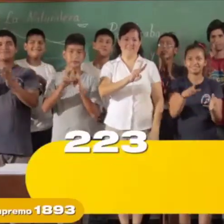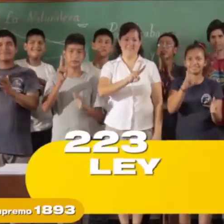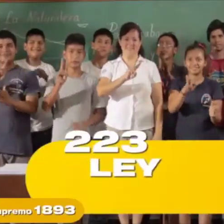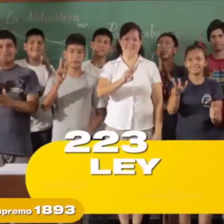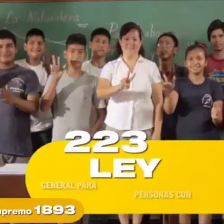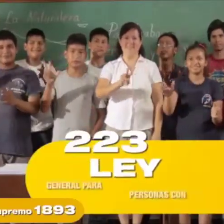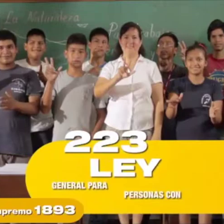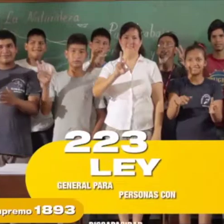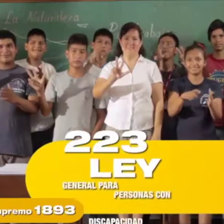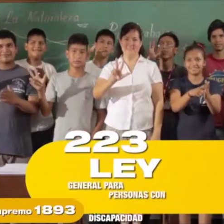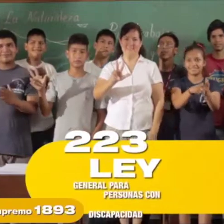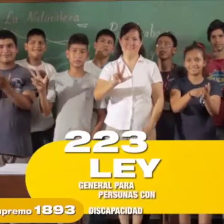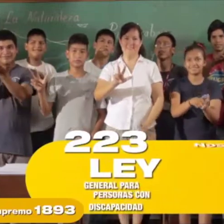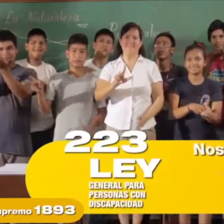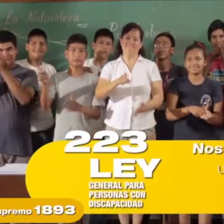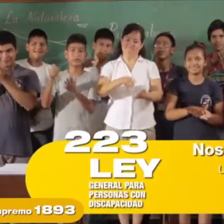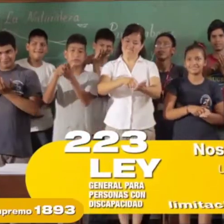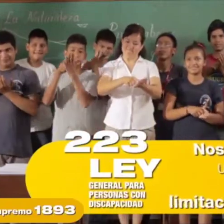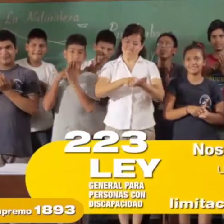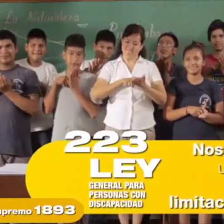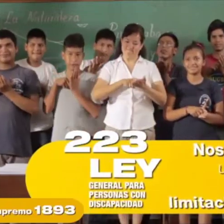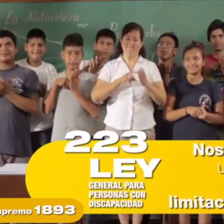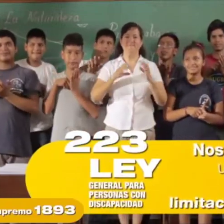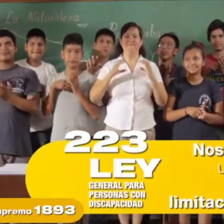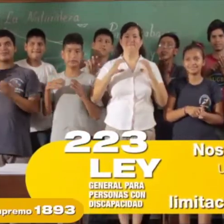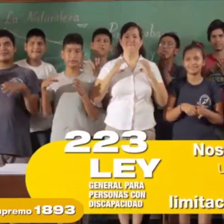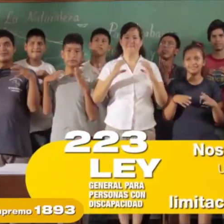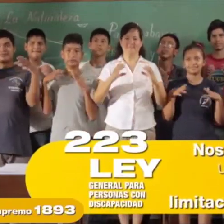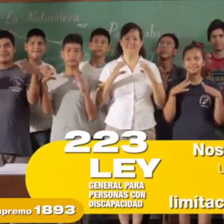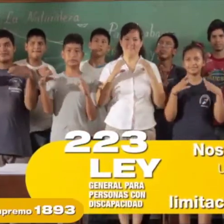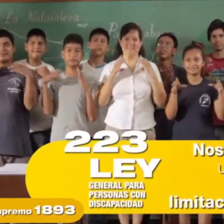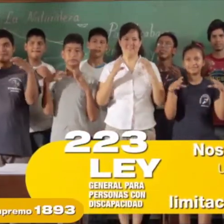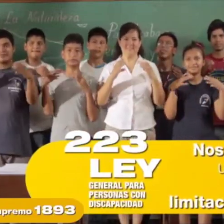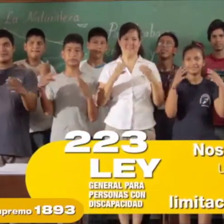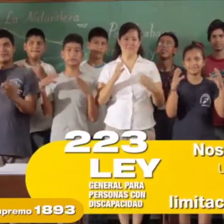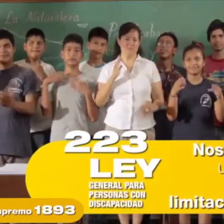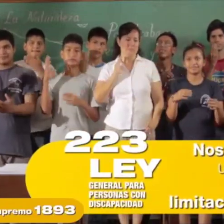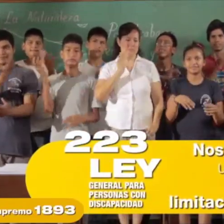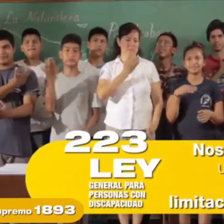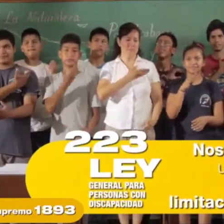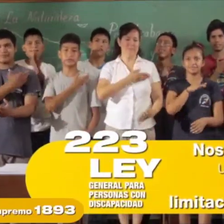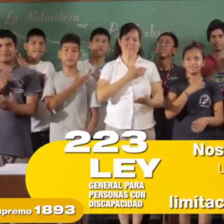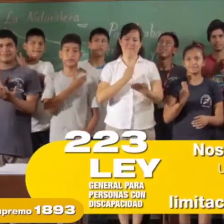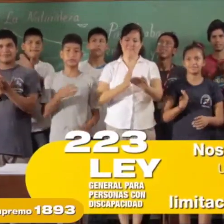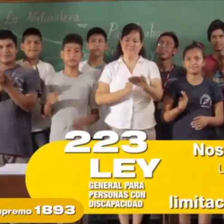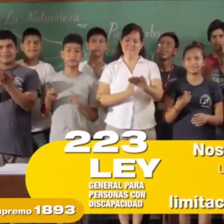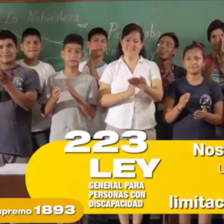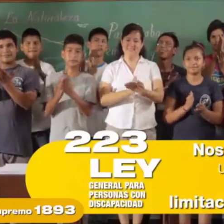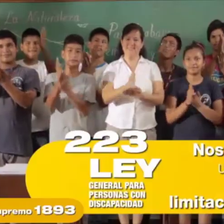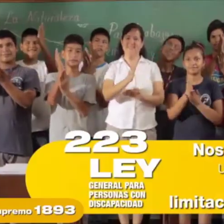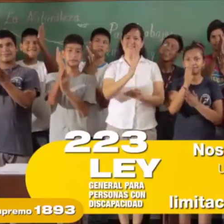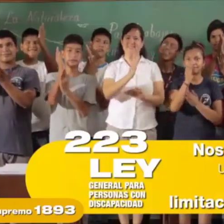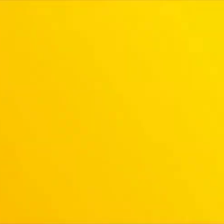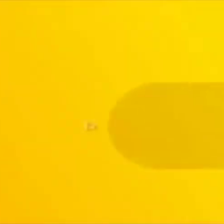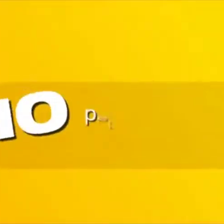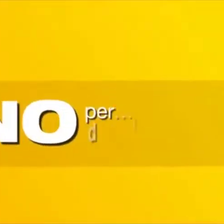223, tenemos la capacidad de exigir nuestros derechos. No